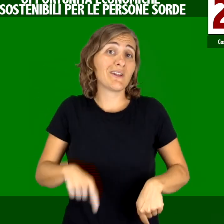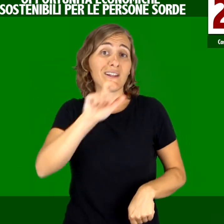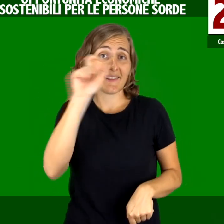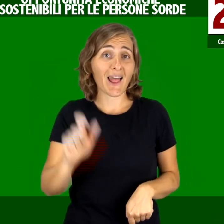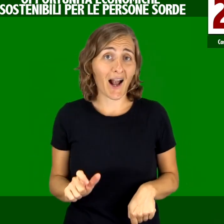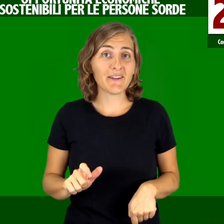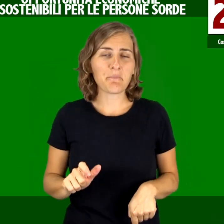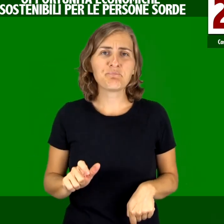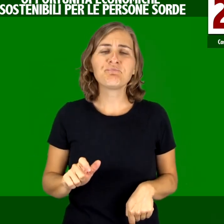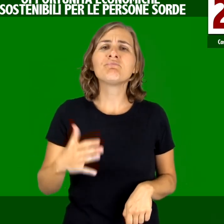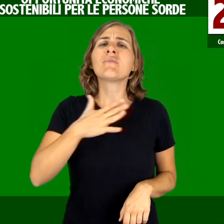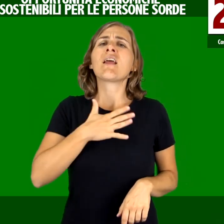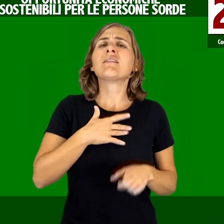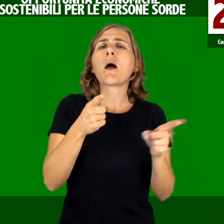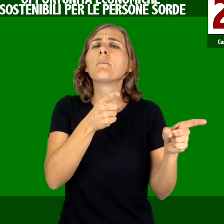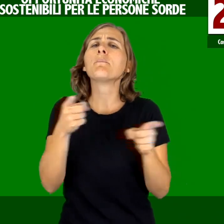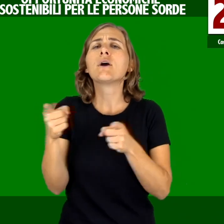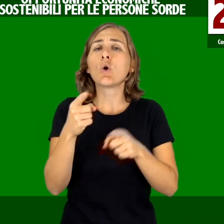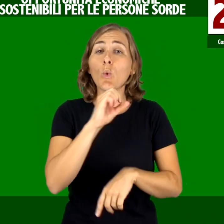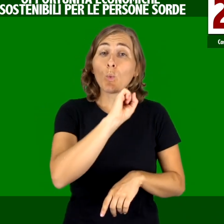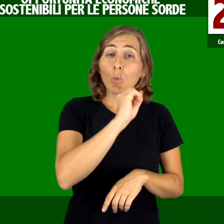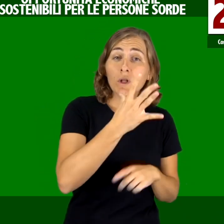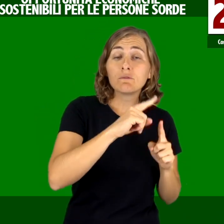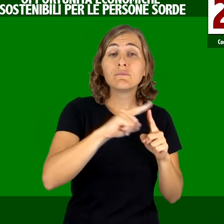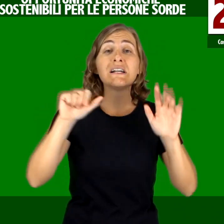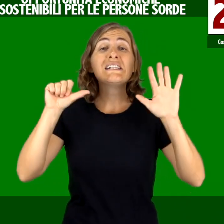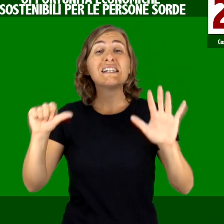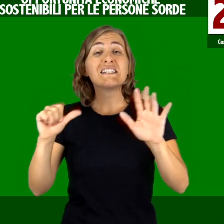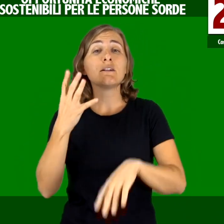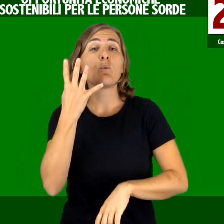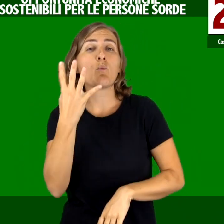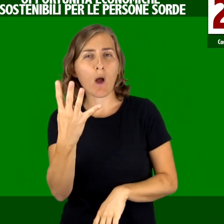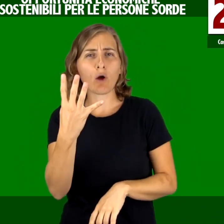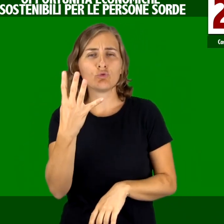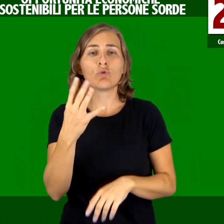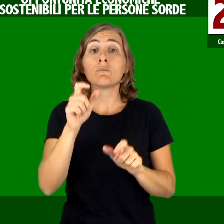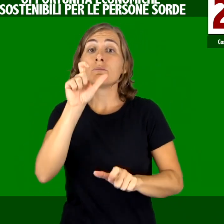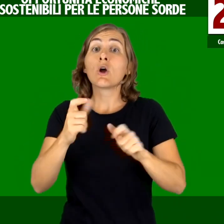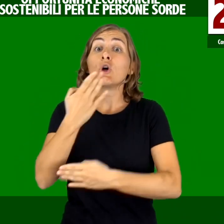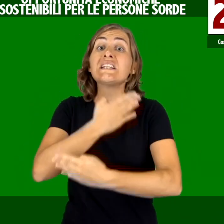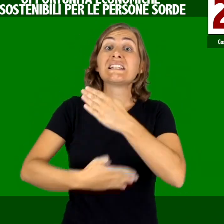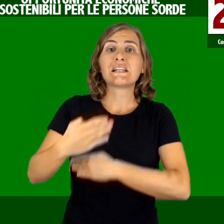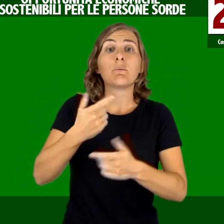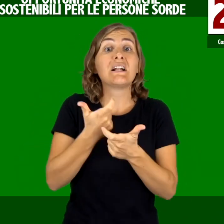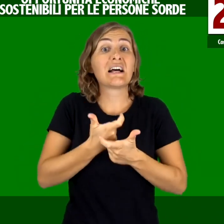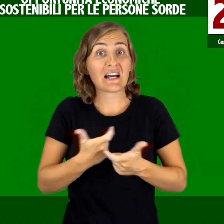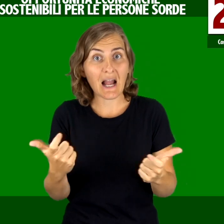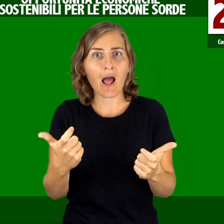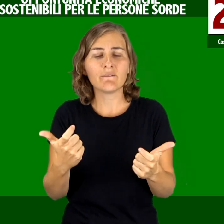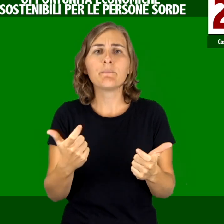L'Italia non fa eccezione. Nel nostro Paese, tra le persone di 15-64 anni con disabilità